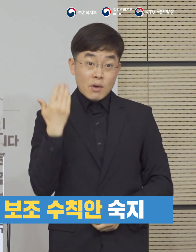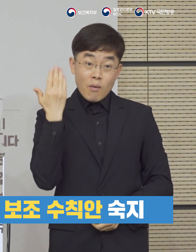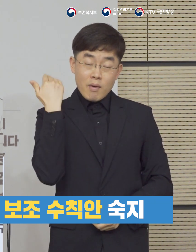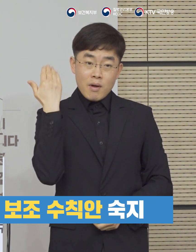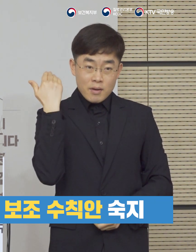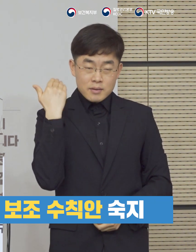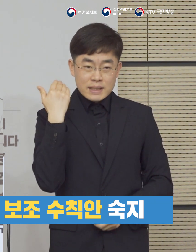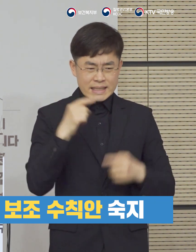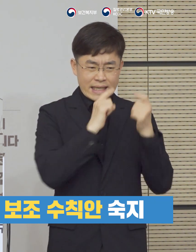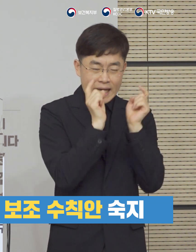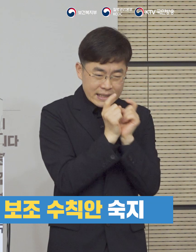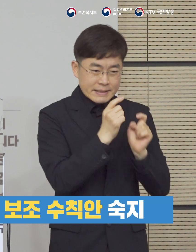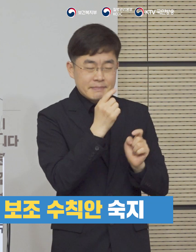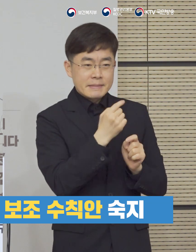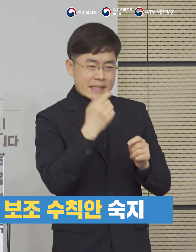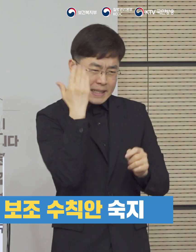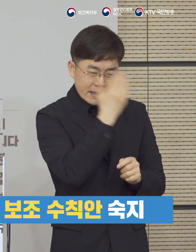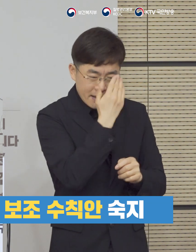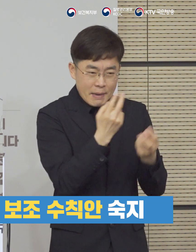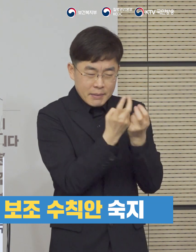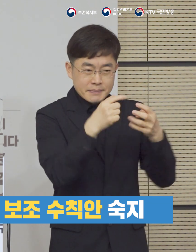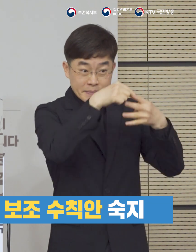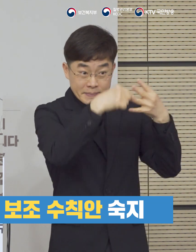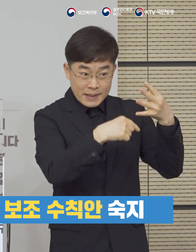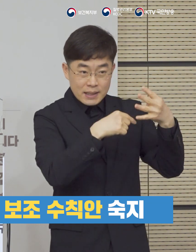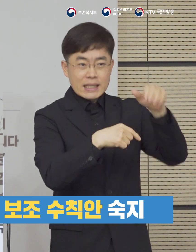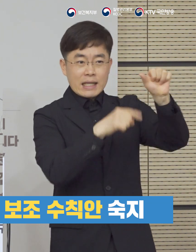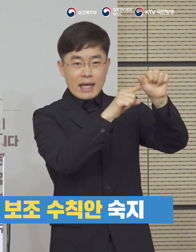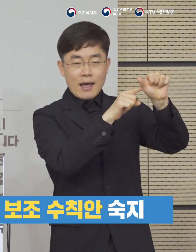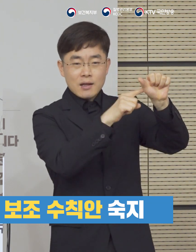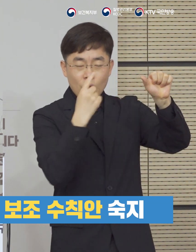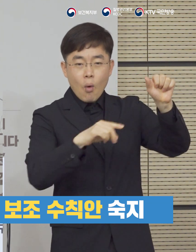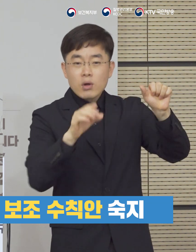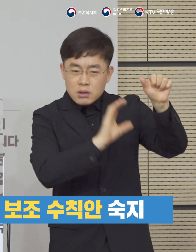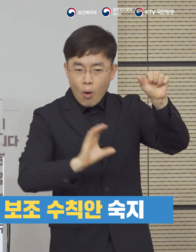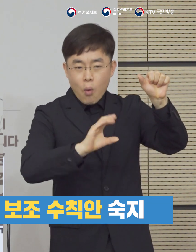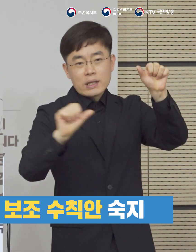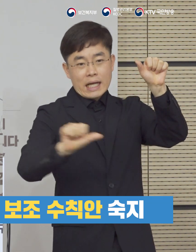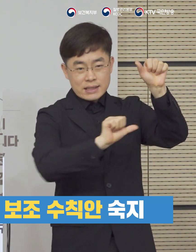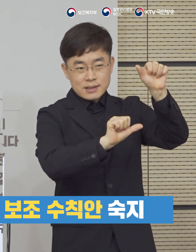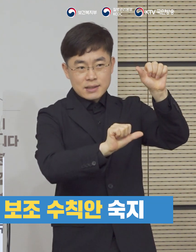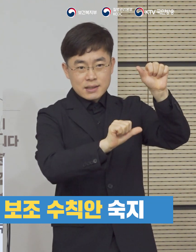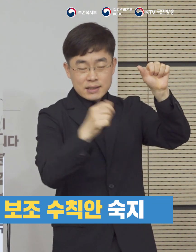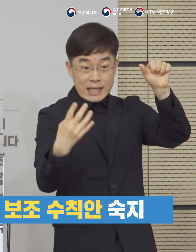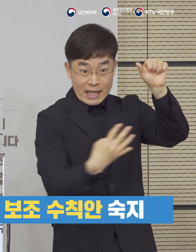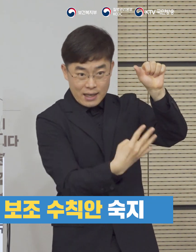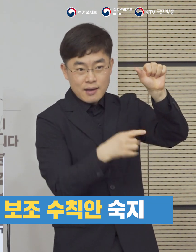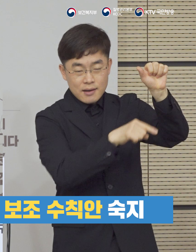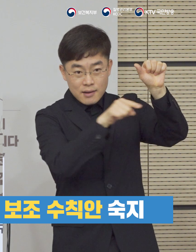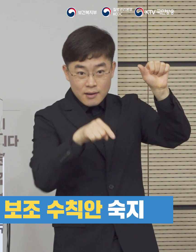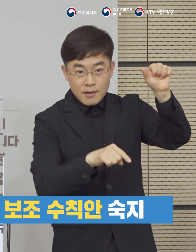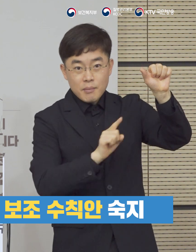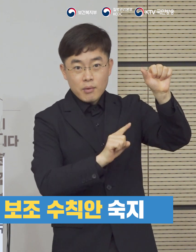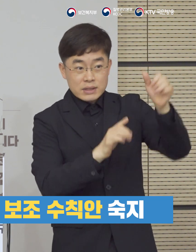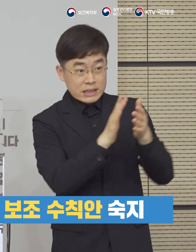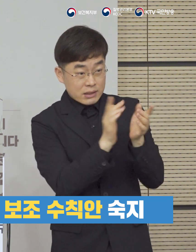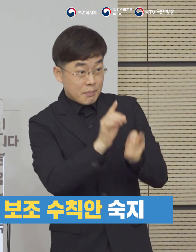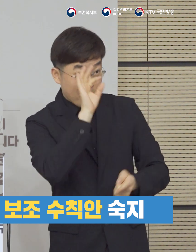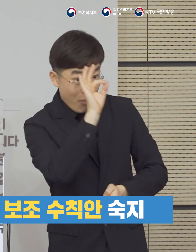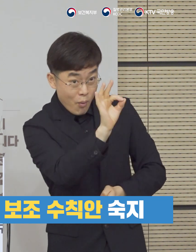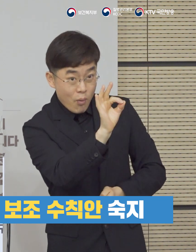이미 발표된 개인 방역 5대 수칙안과 4대 보조 수칙안에 대해서도 다시 한번